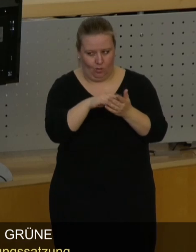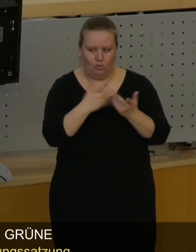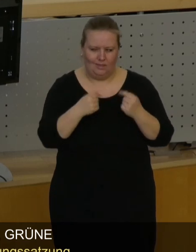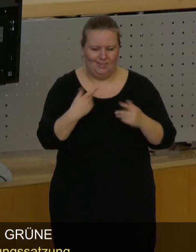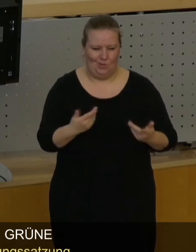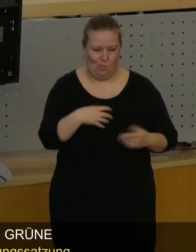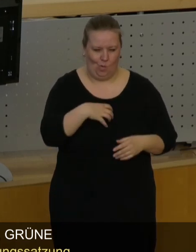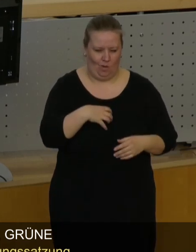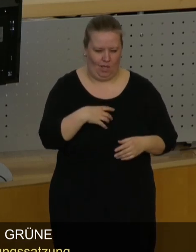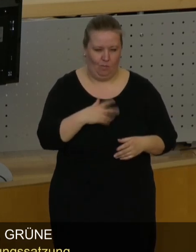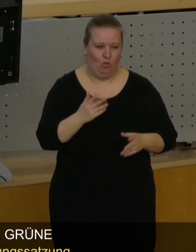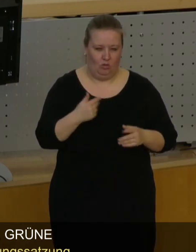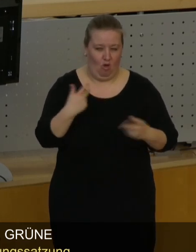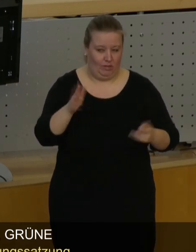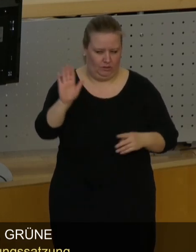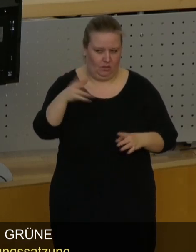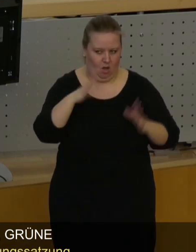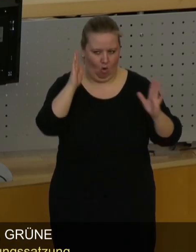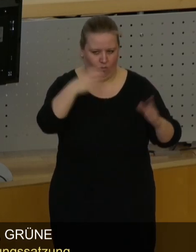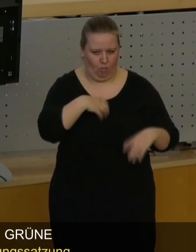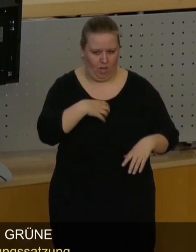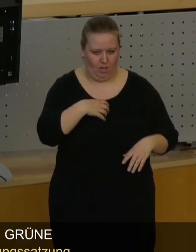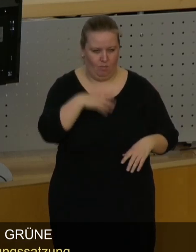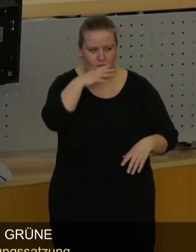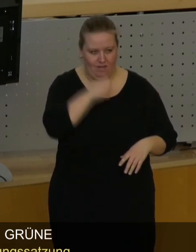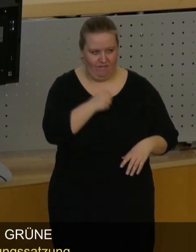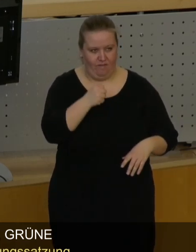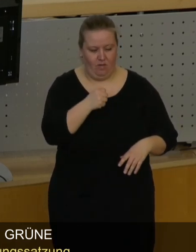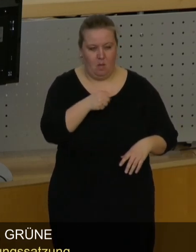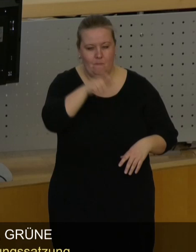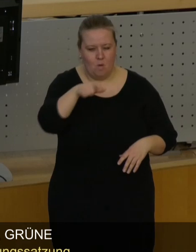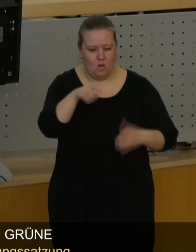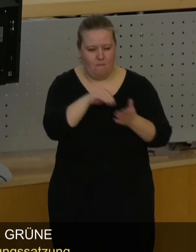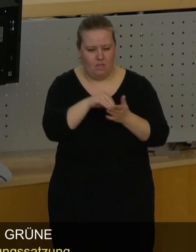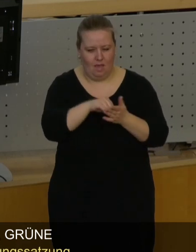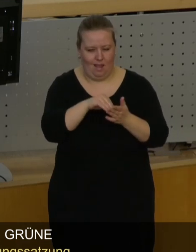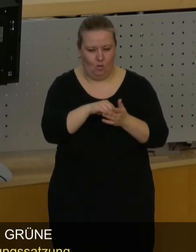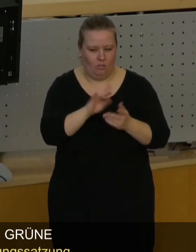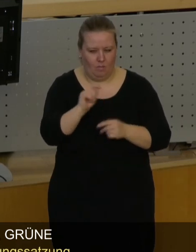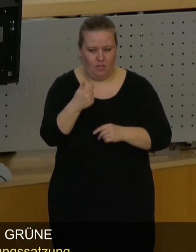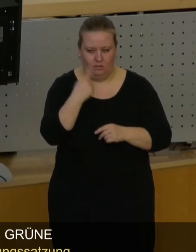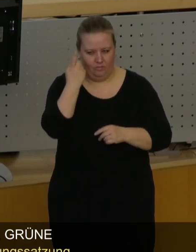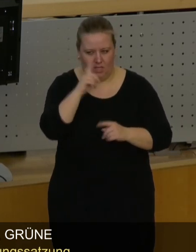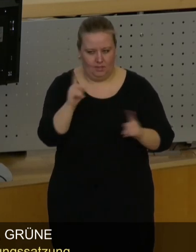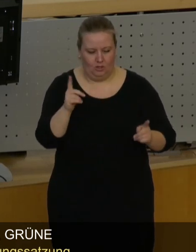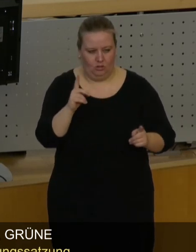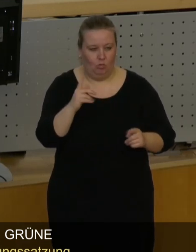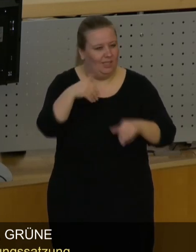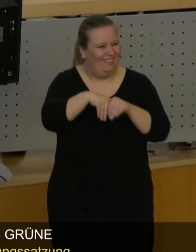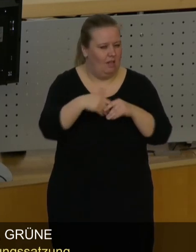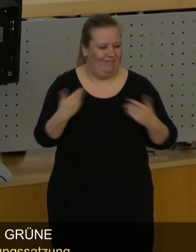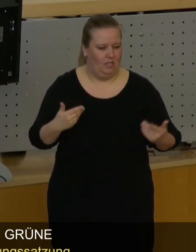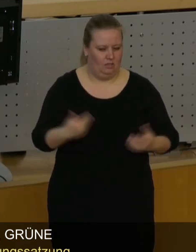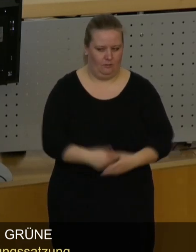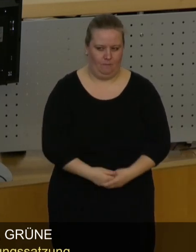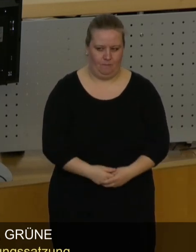genau das Problem, das offensichtlich jeder diesen Begriff in den Mund nimmt, aber die wenigsten wissen, was darunter verstanden wird.